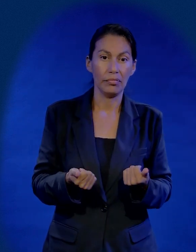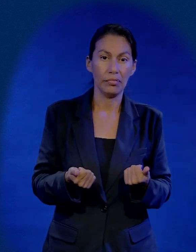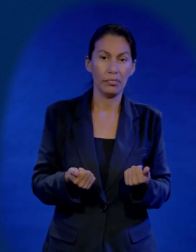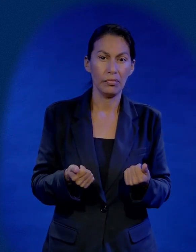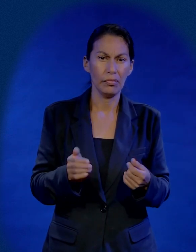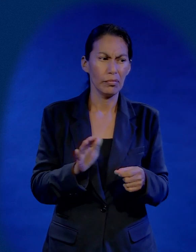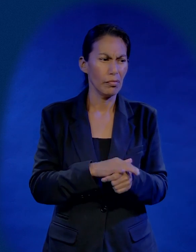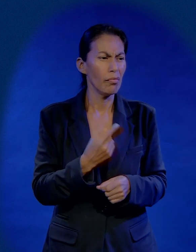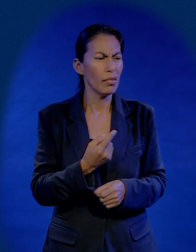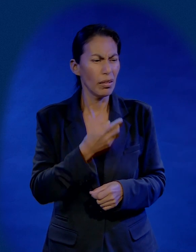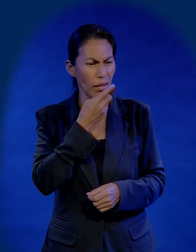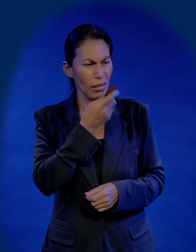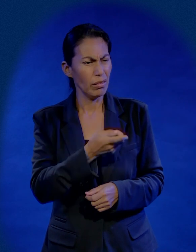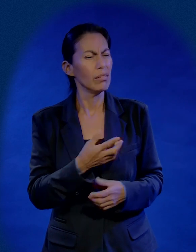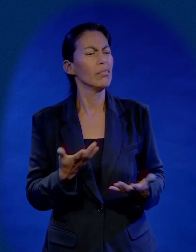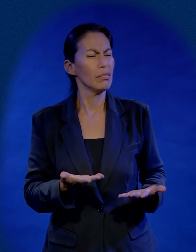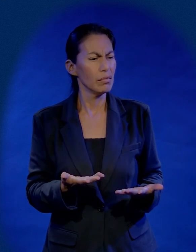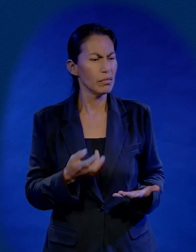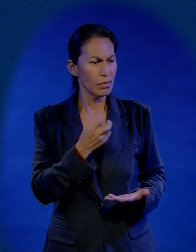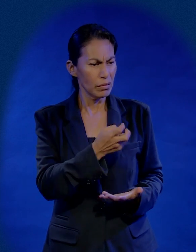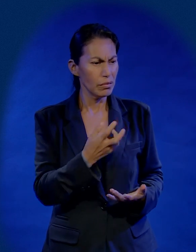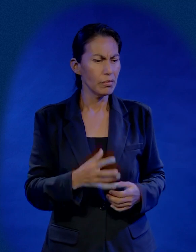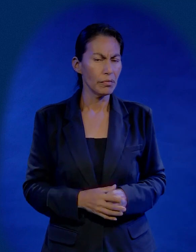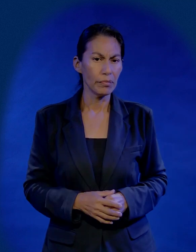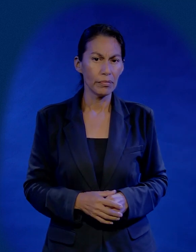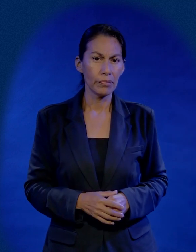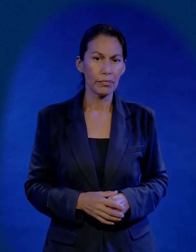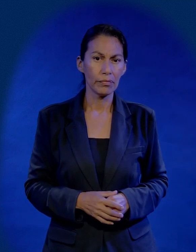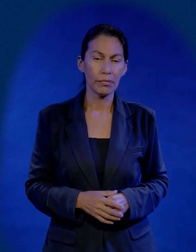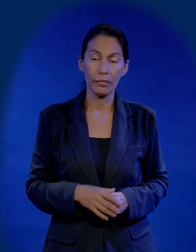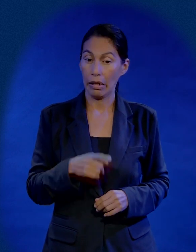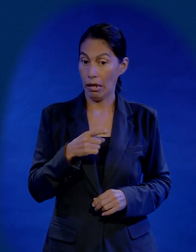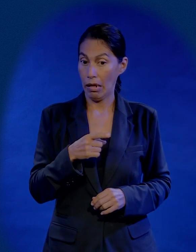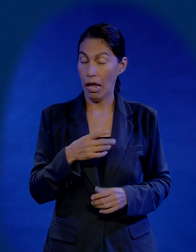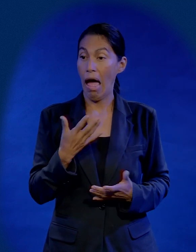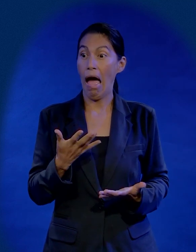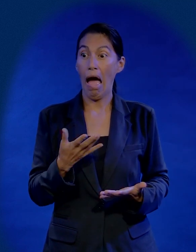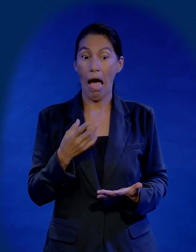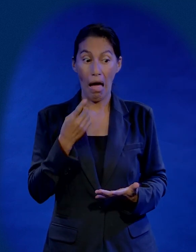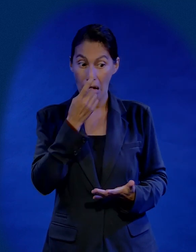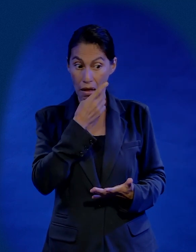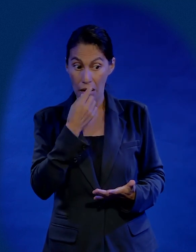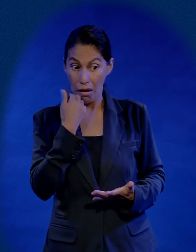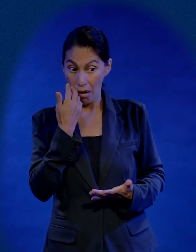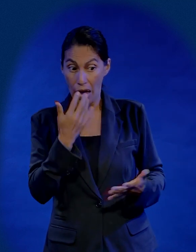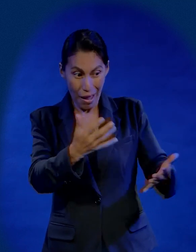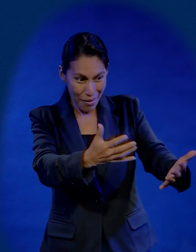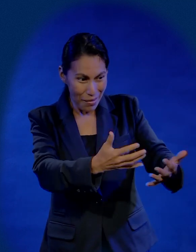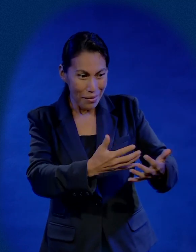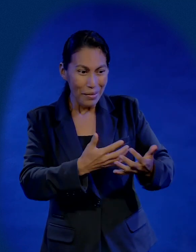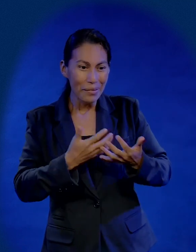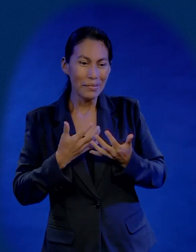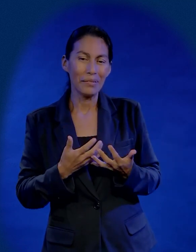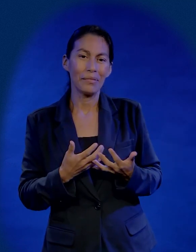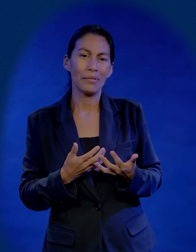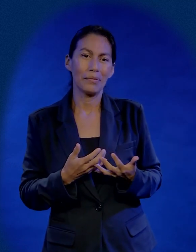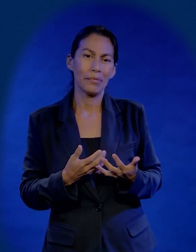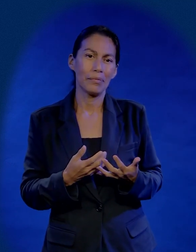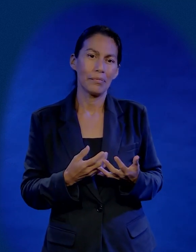¿Por qué Jesús contesta de una manera tan fría? Se supondría que diría, Ay, un discípulo quiere seguirme. Vente, qué alegría. Como cuando